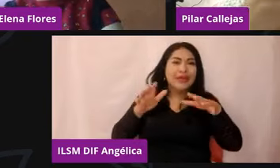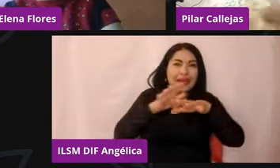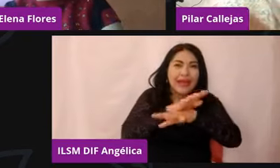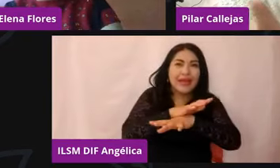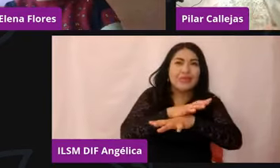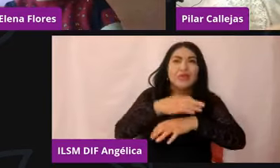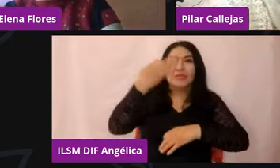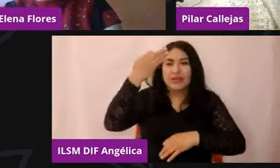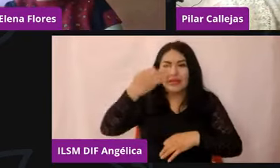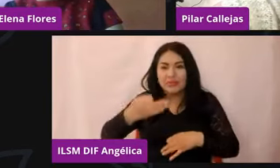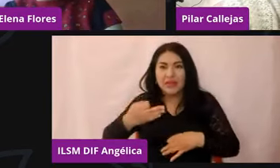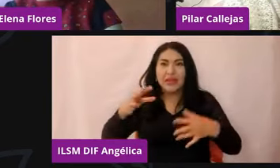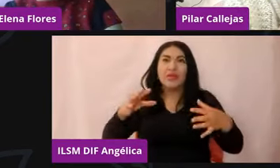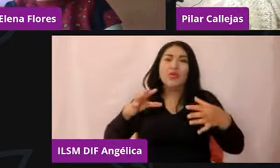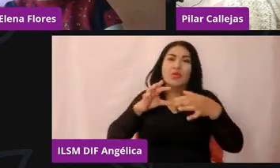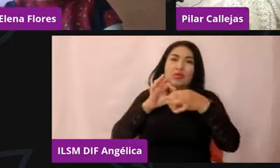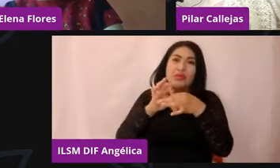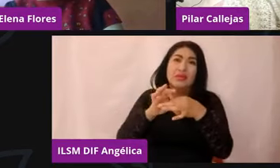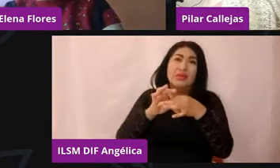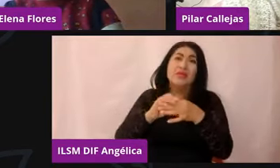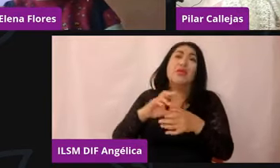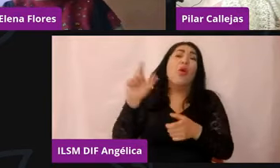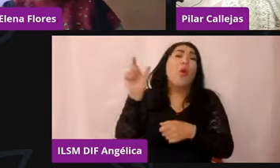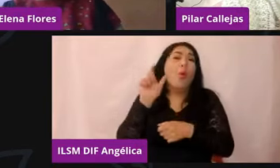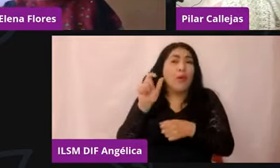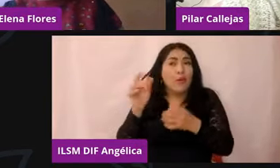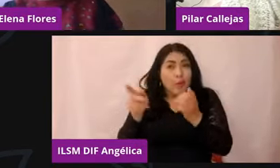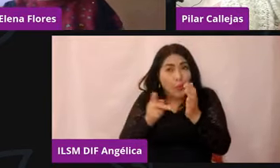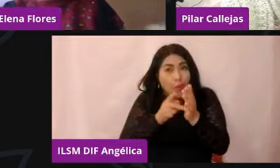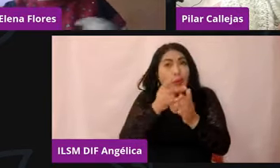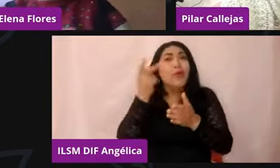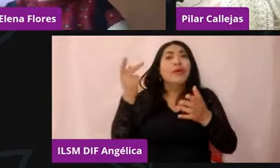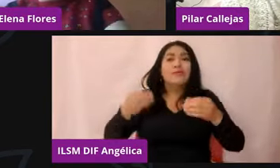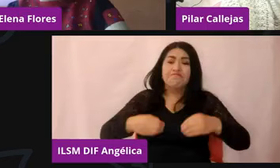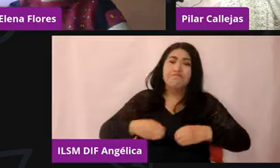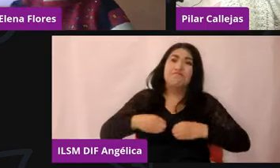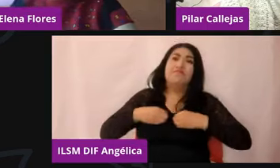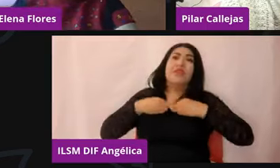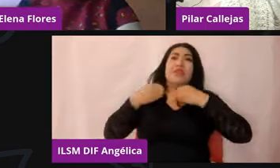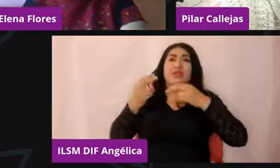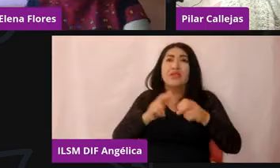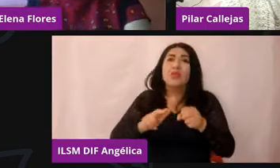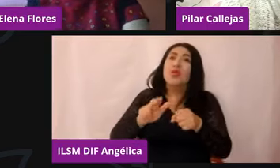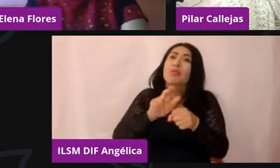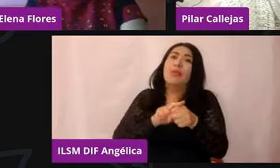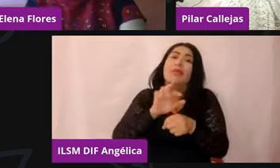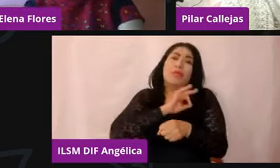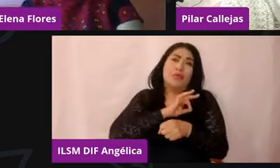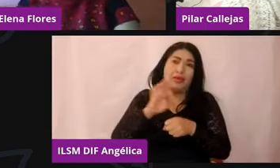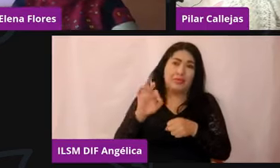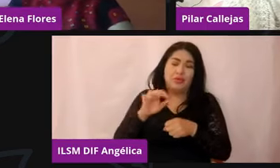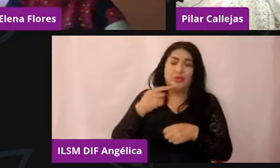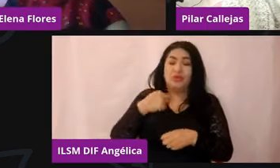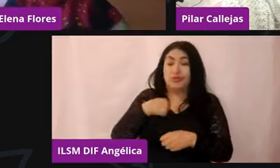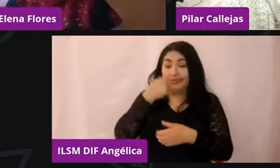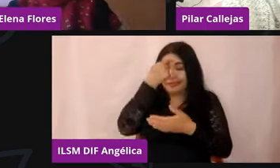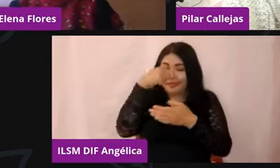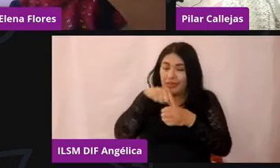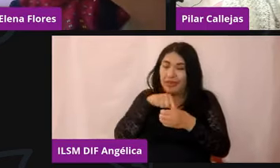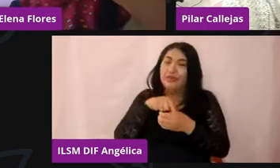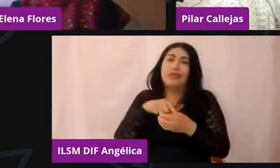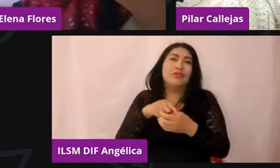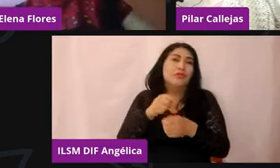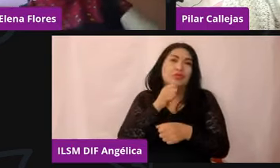cuando llegue realmente la nueva normalidad. Entonces a mí me parece que estamos en proceso y todavía no estamos